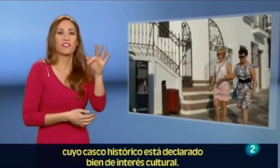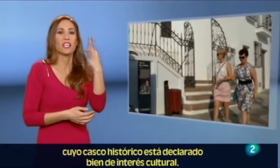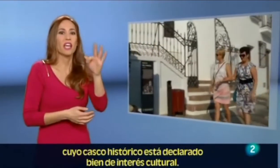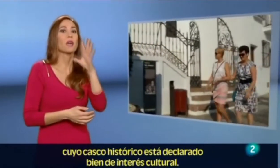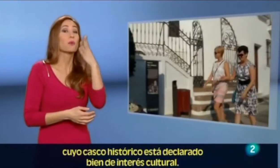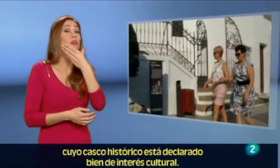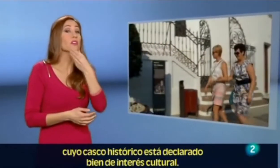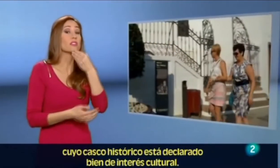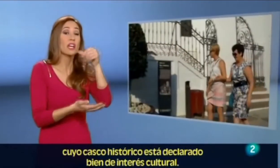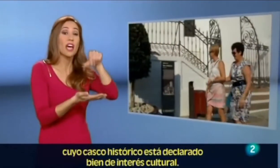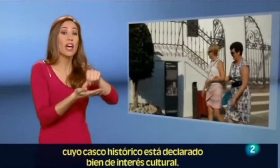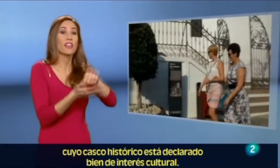declarado bien de interés cultural.